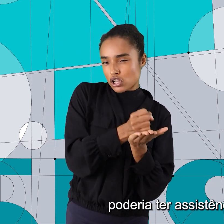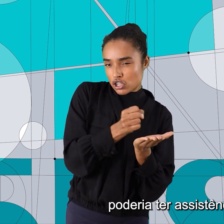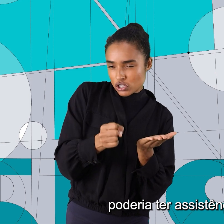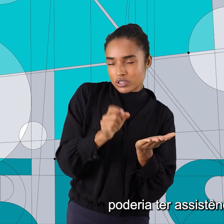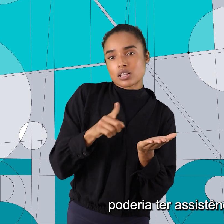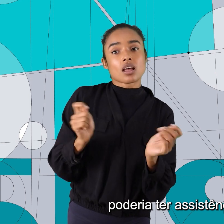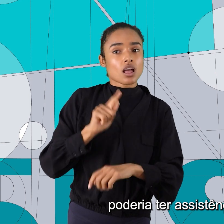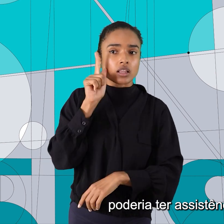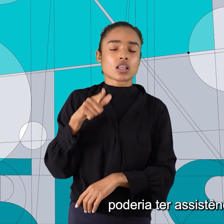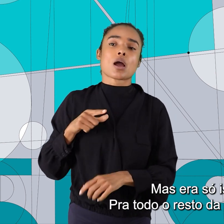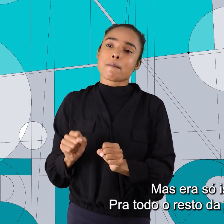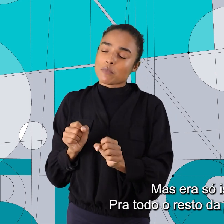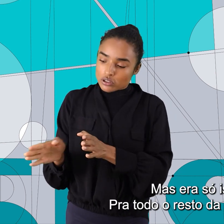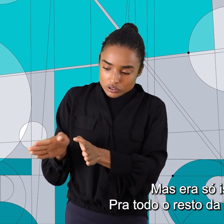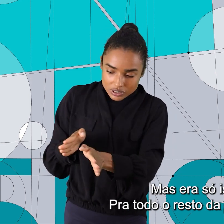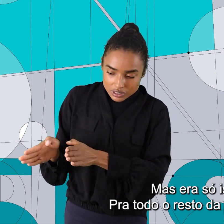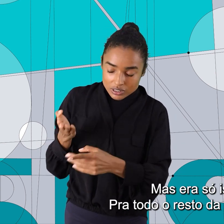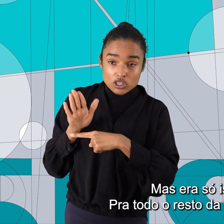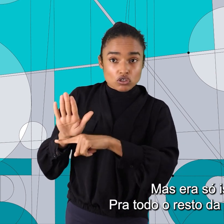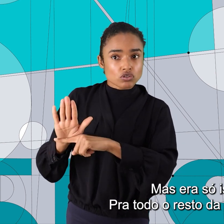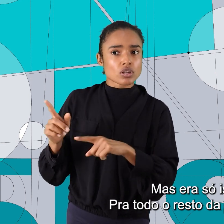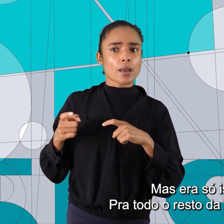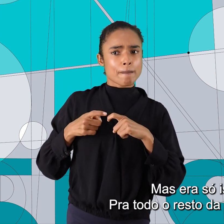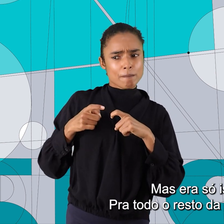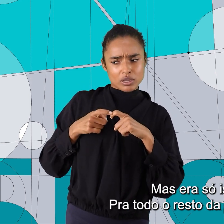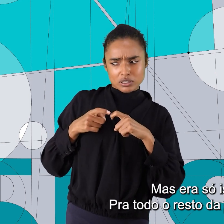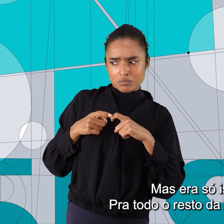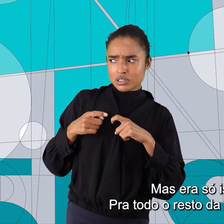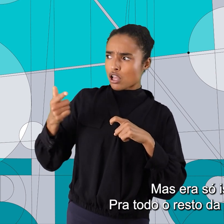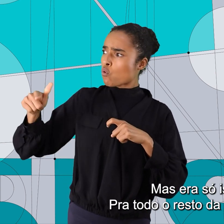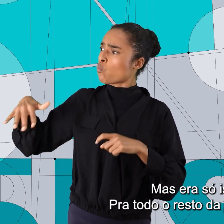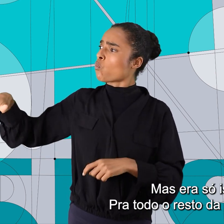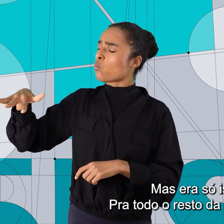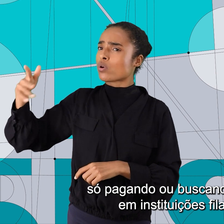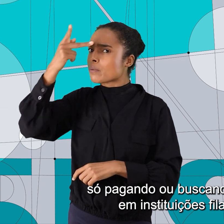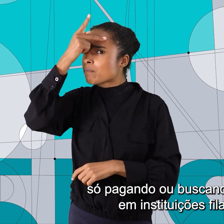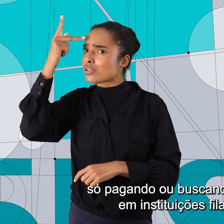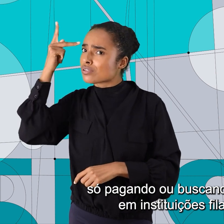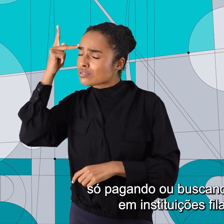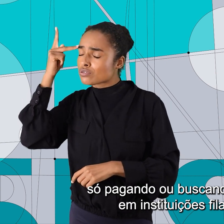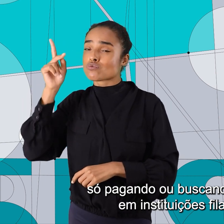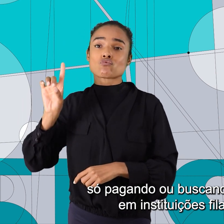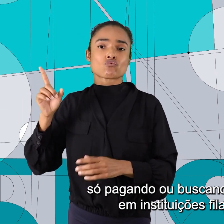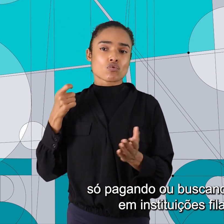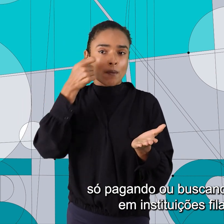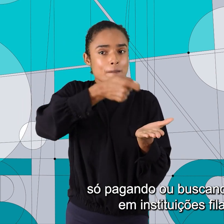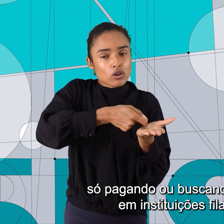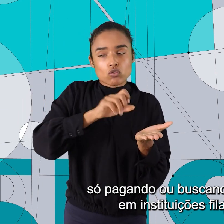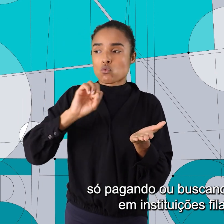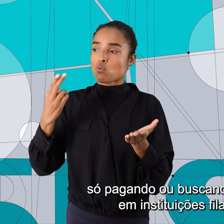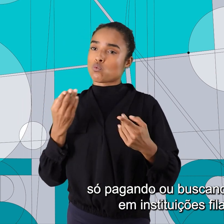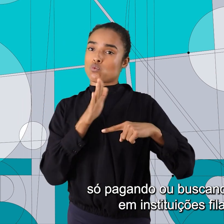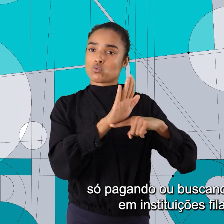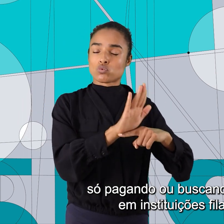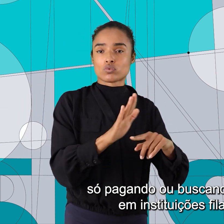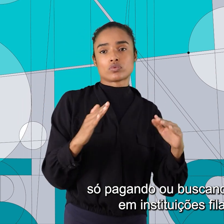assistência médica. Mas era só isso. Para todo o resto da população, só pagando ou buscando